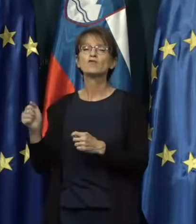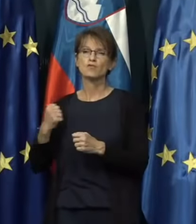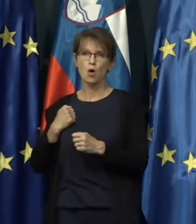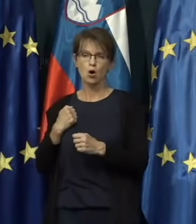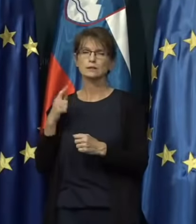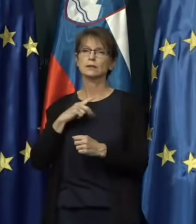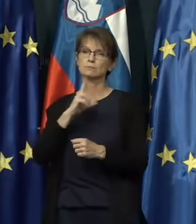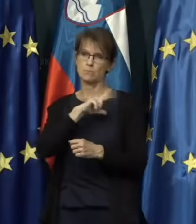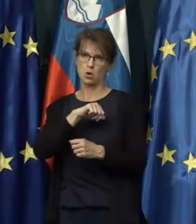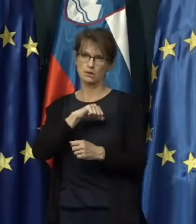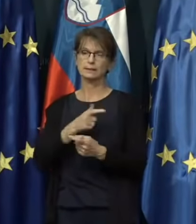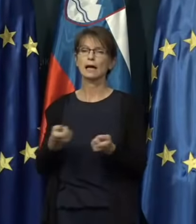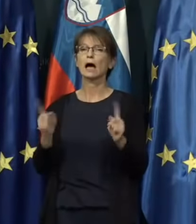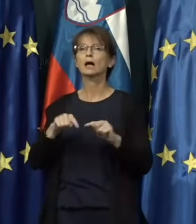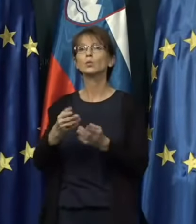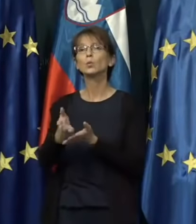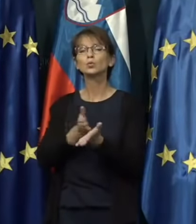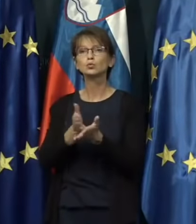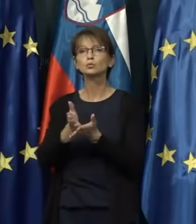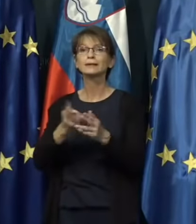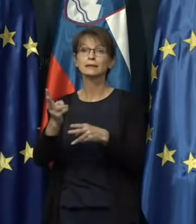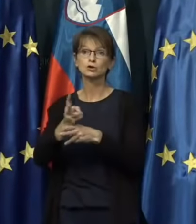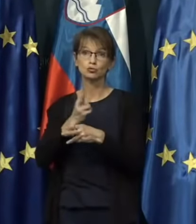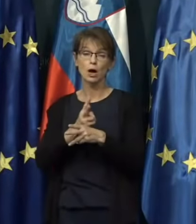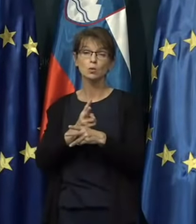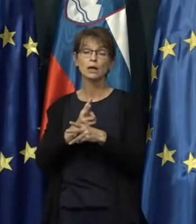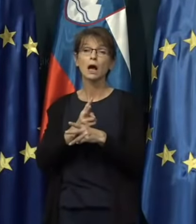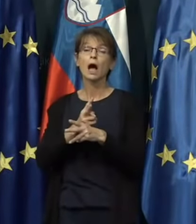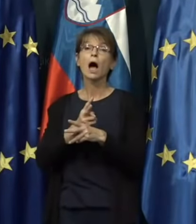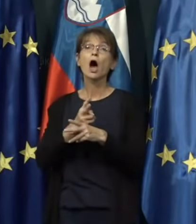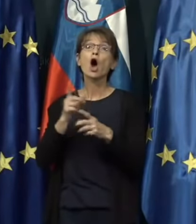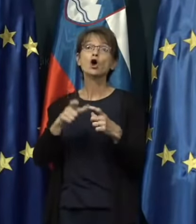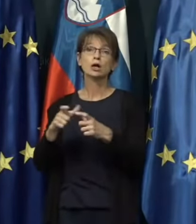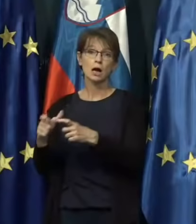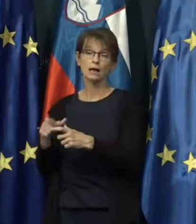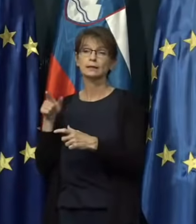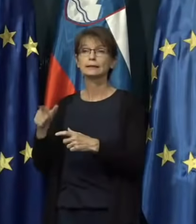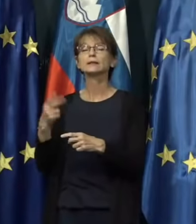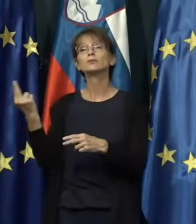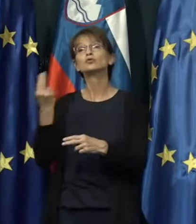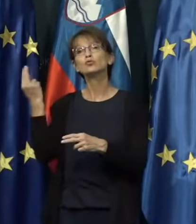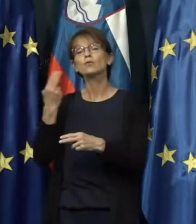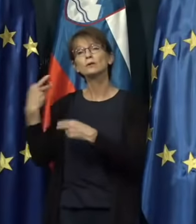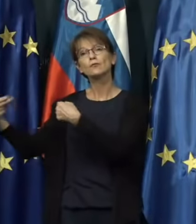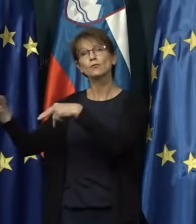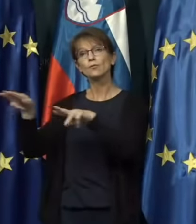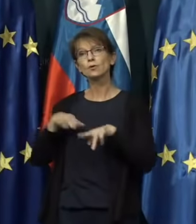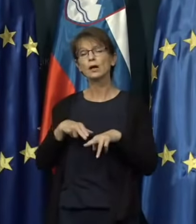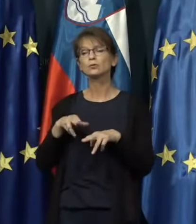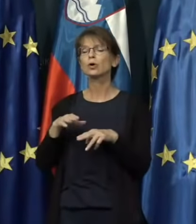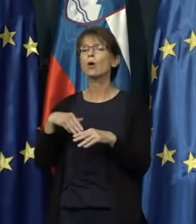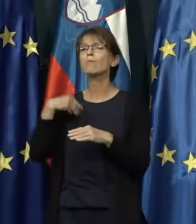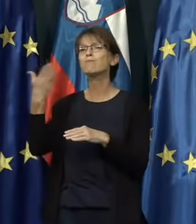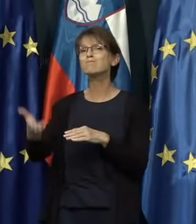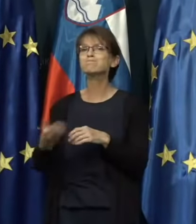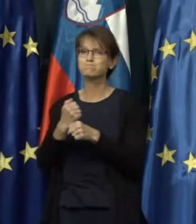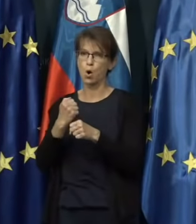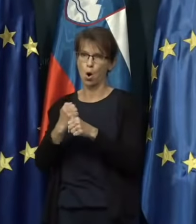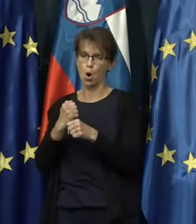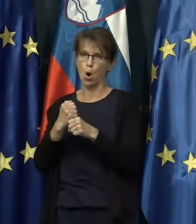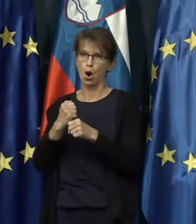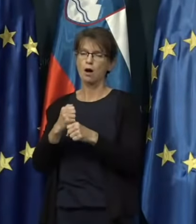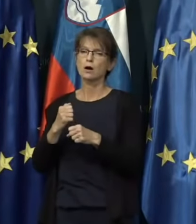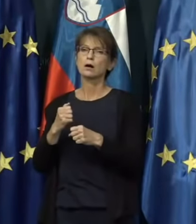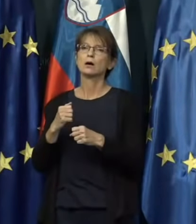policije ali v službence državnega organa, ki se v Slovenijo vračajo po napotitvi z dela